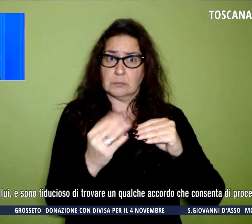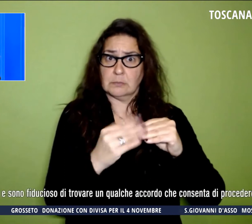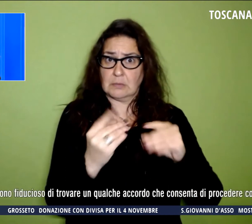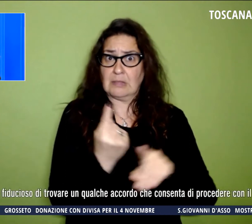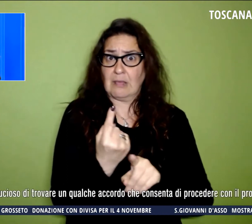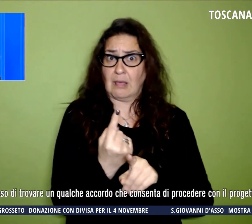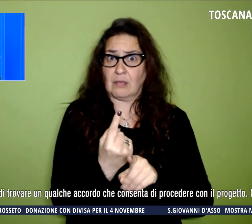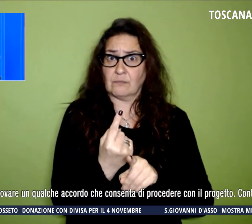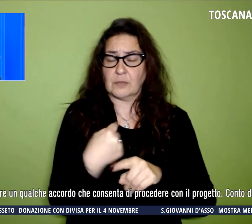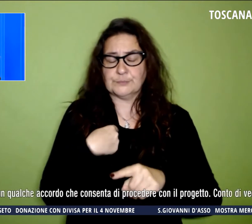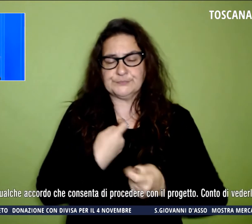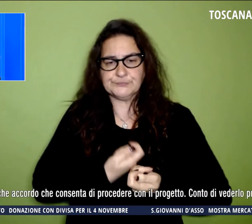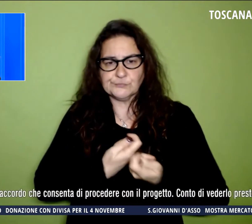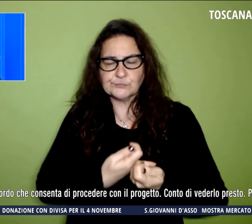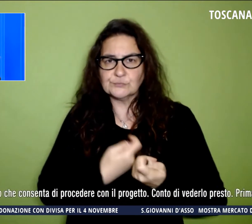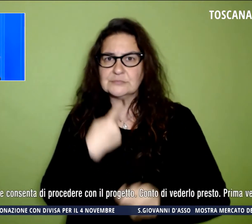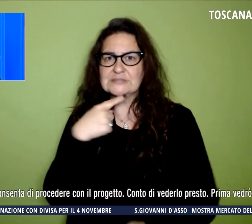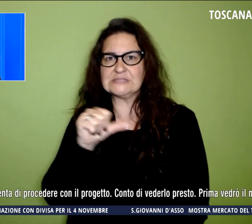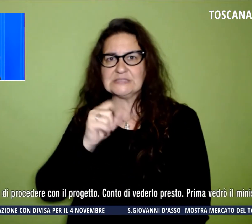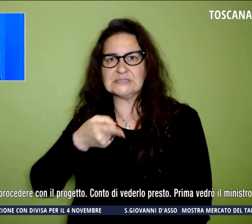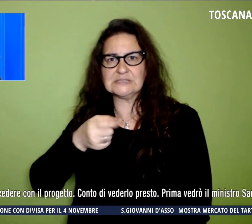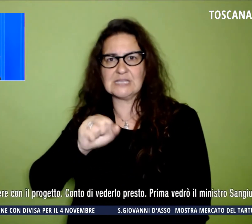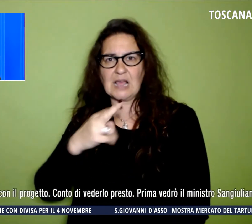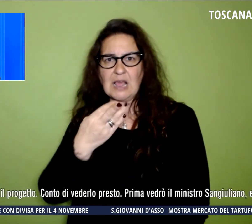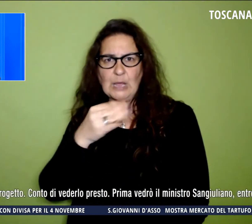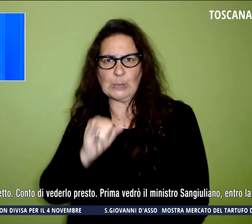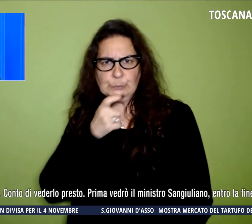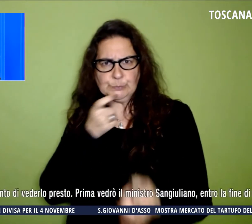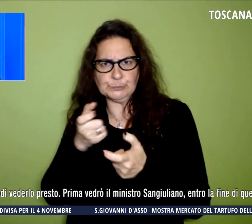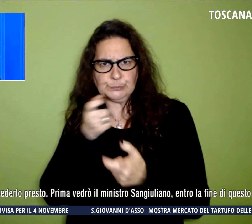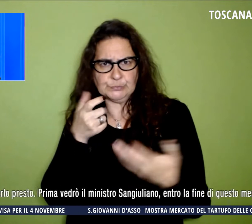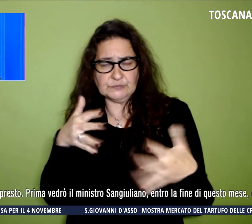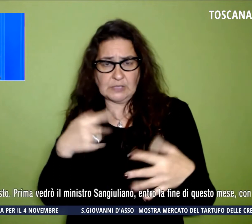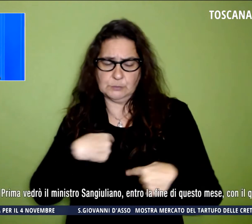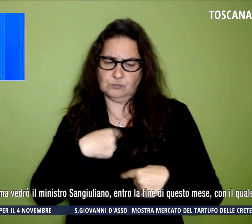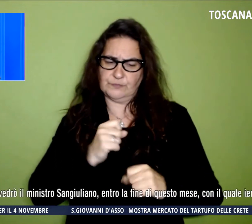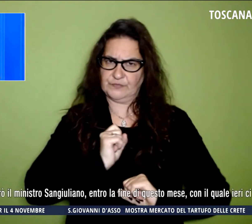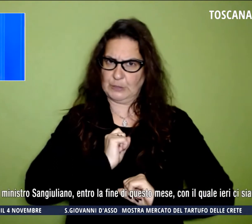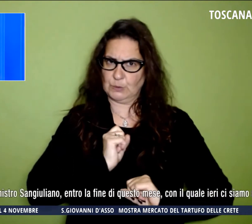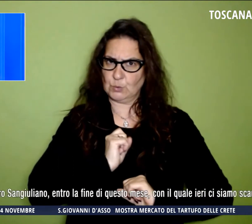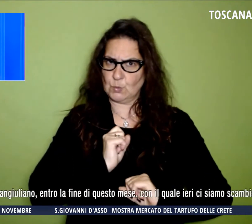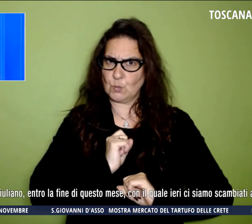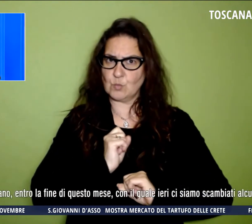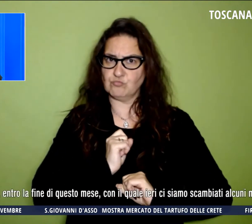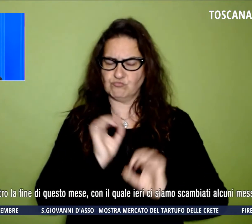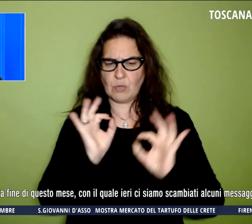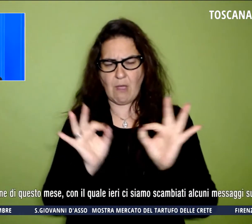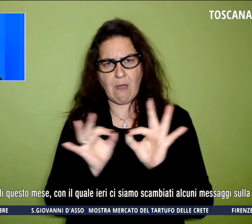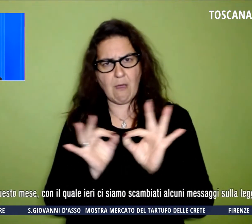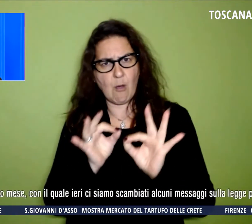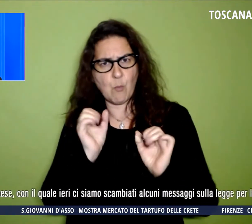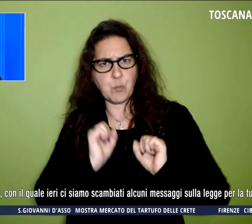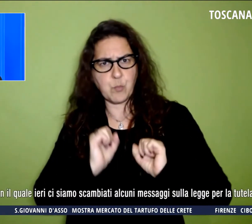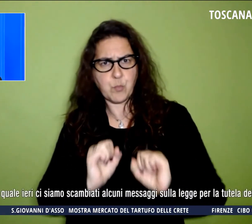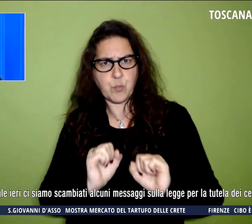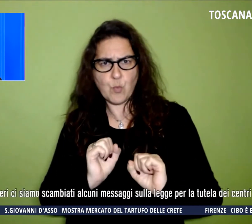convincere Sgarbi, ne abbiamo già parlato con lui, sono fiducioso di trovare qualche accordo che permetta di procedere